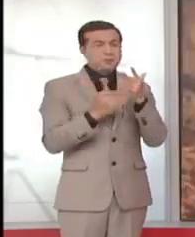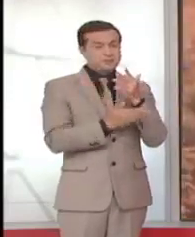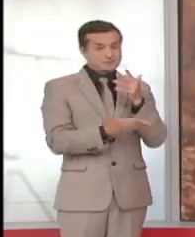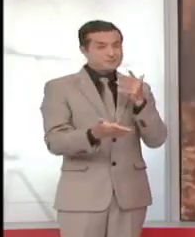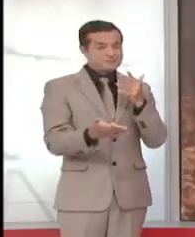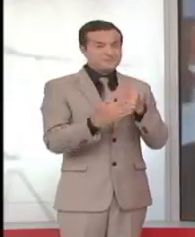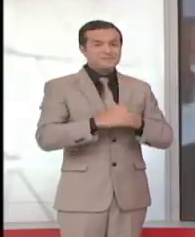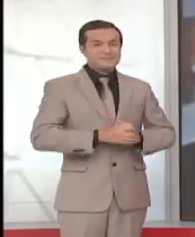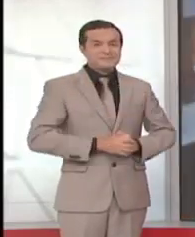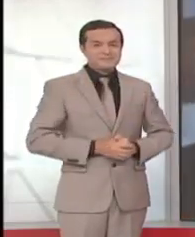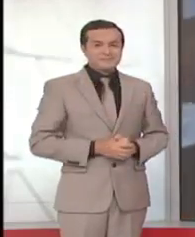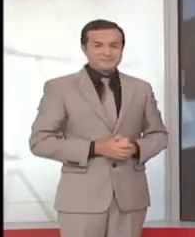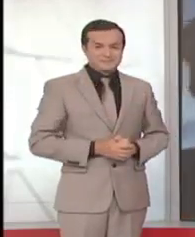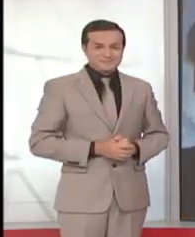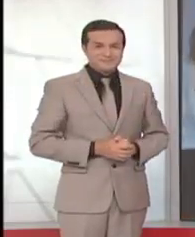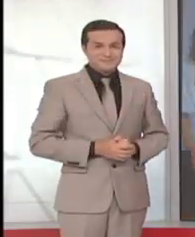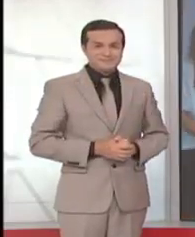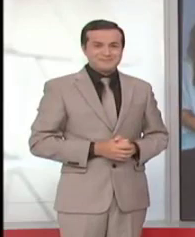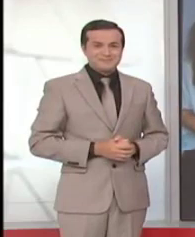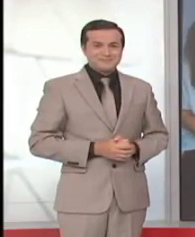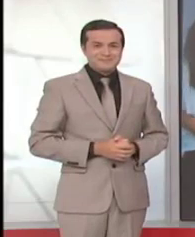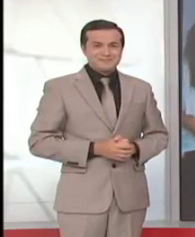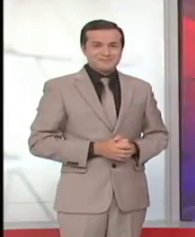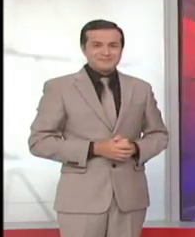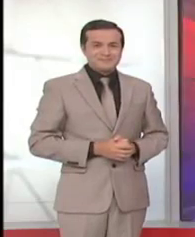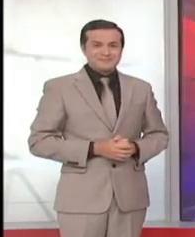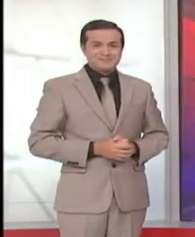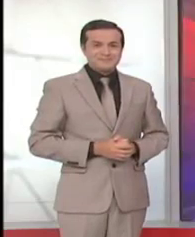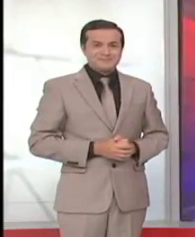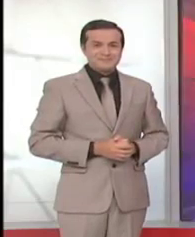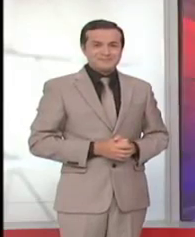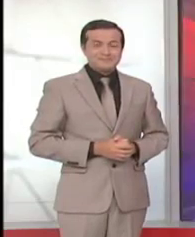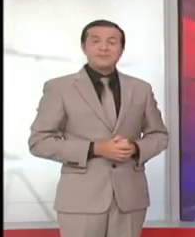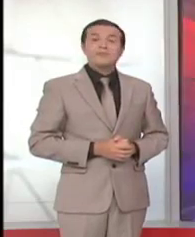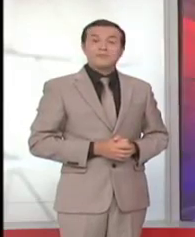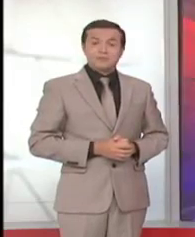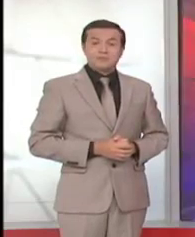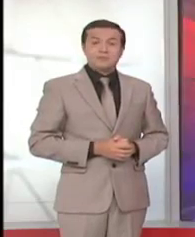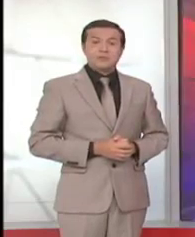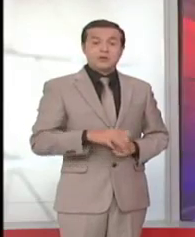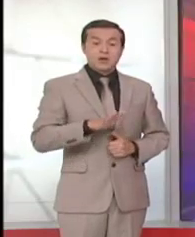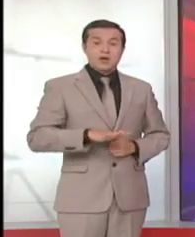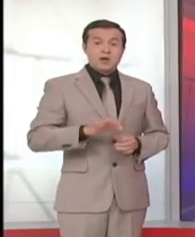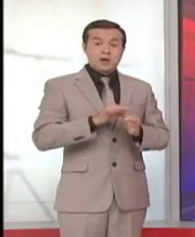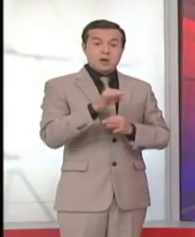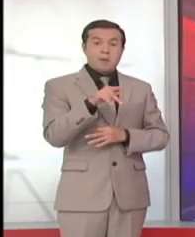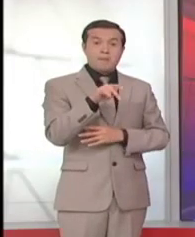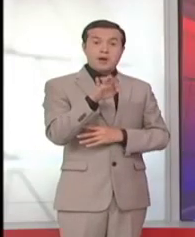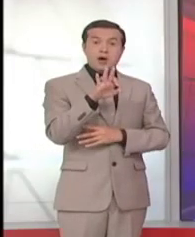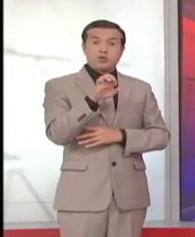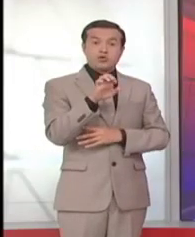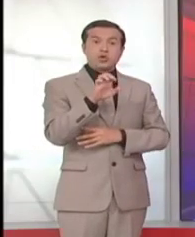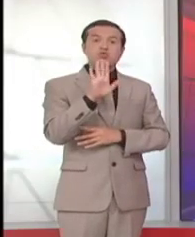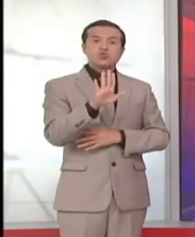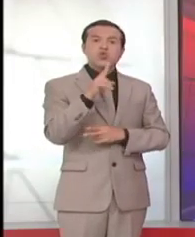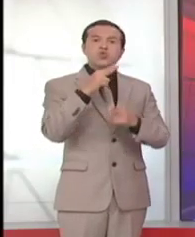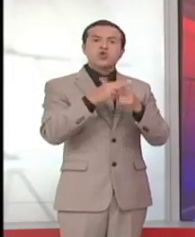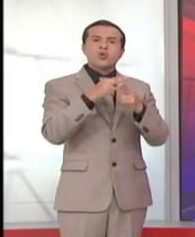Guadalupe Ayoví, Medios Públicos. El Cantón Pauta en la provincia de Azuay inscribe su nombre en el famoso libro de los